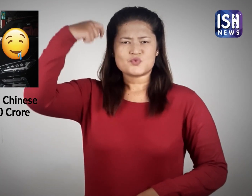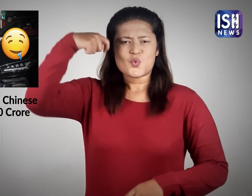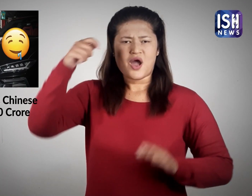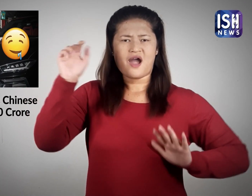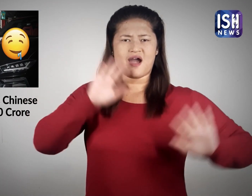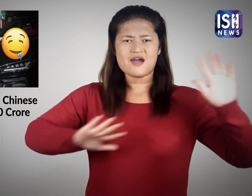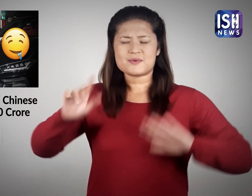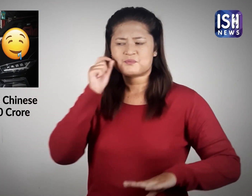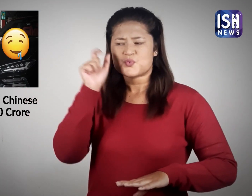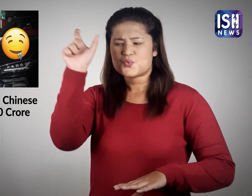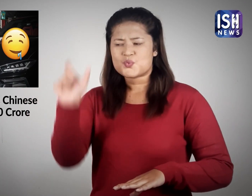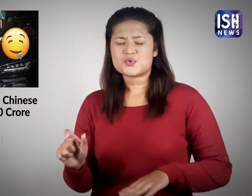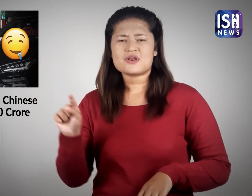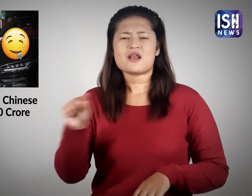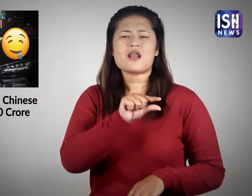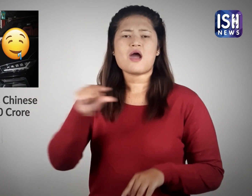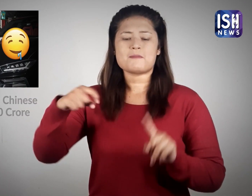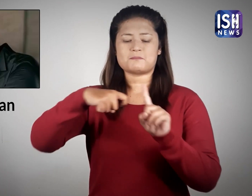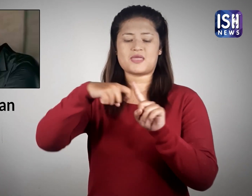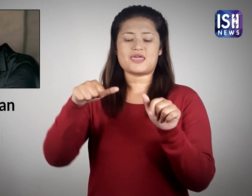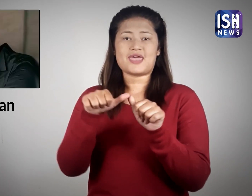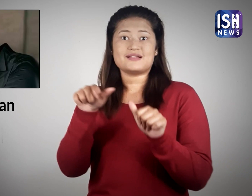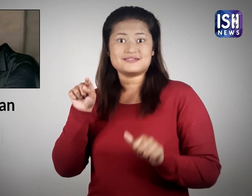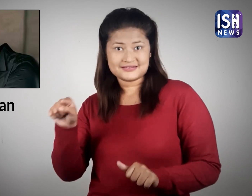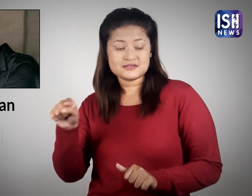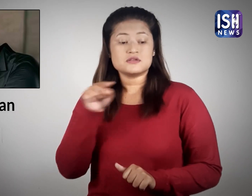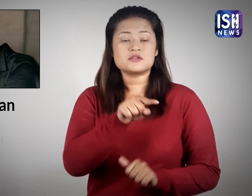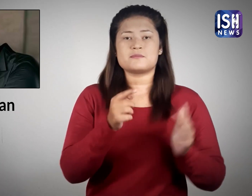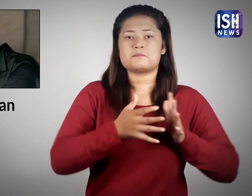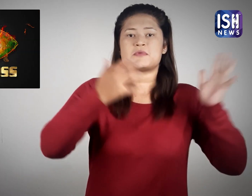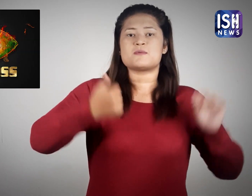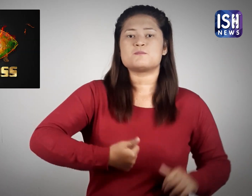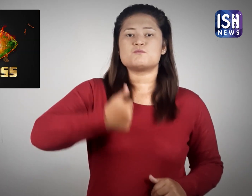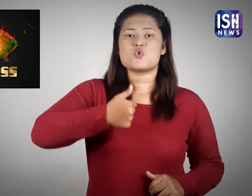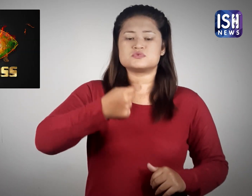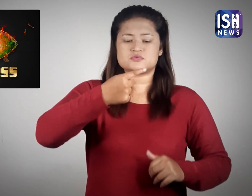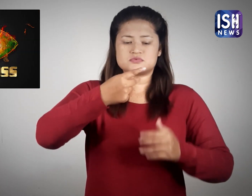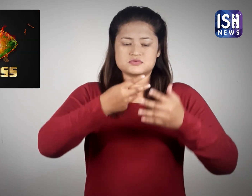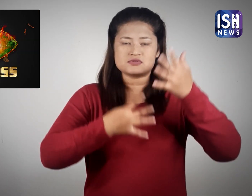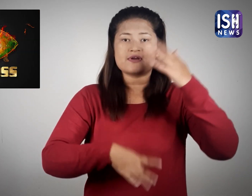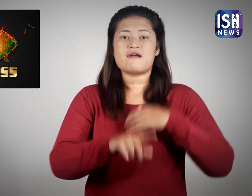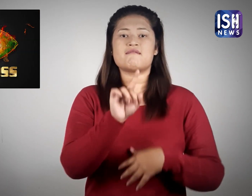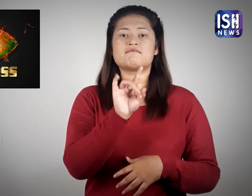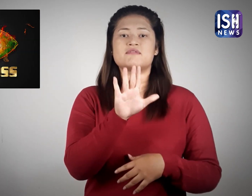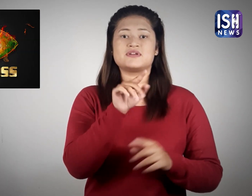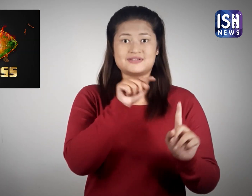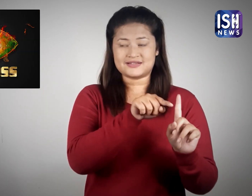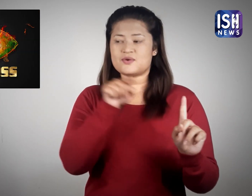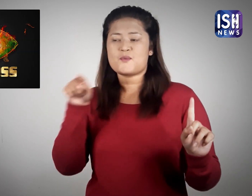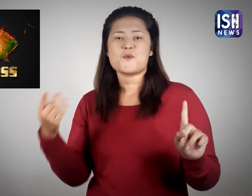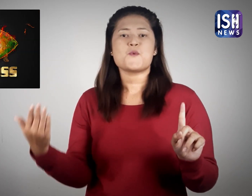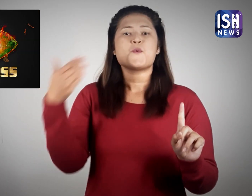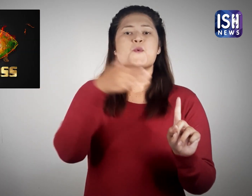कार्दिक आर्यन अपनी नई फिल्म धमाका के प्रमोशन के लिए बिग बॉस पंद्रा के सेट पर गए थे